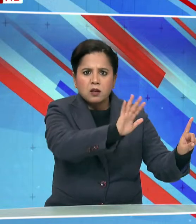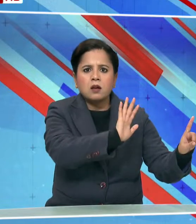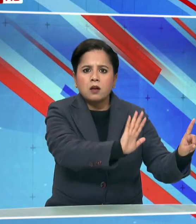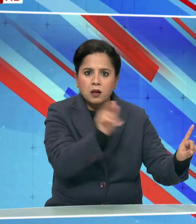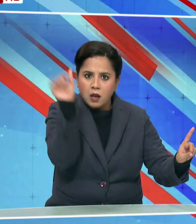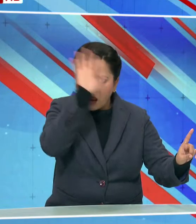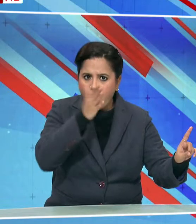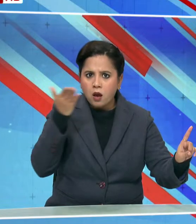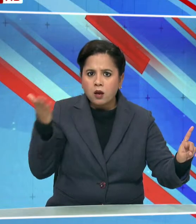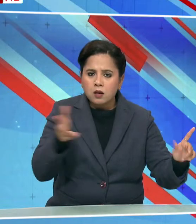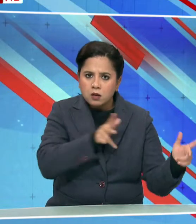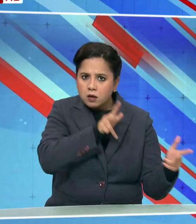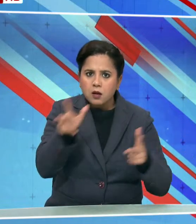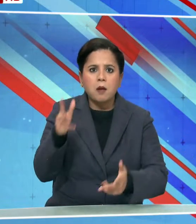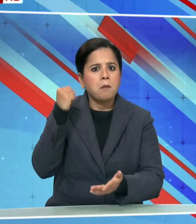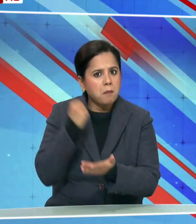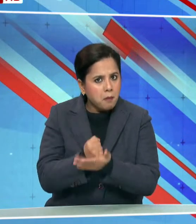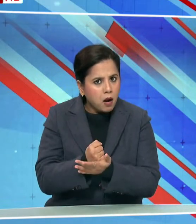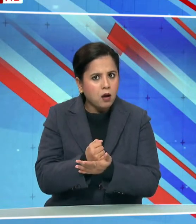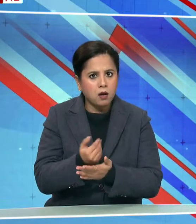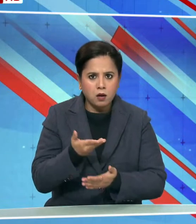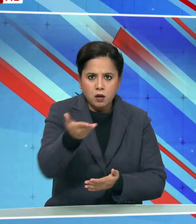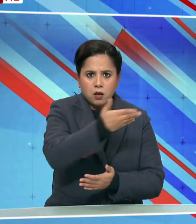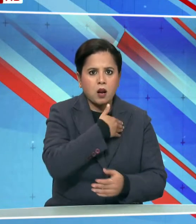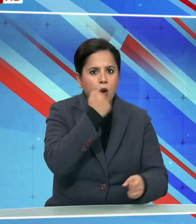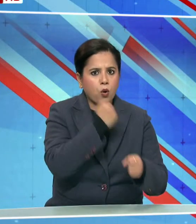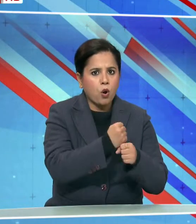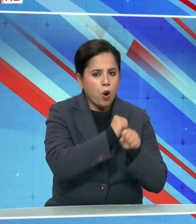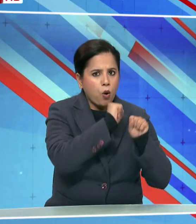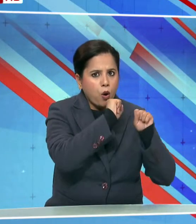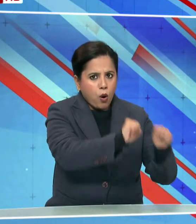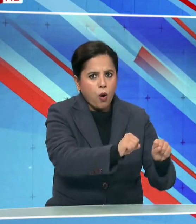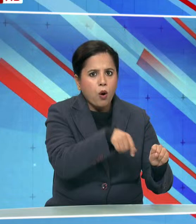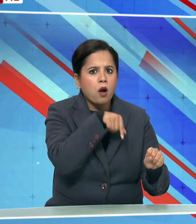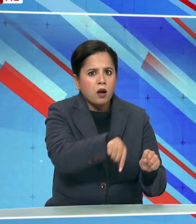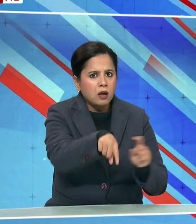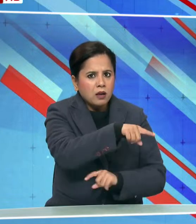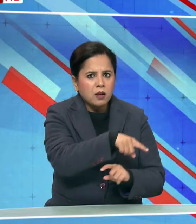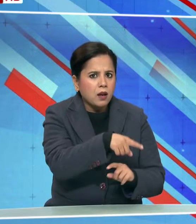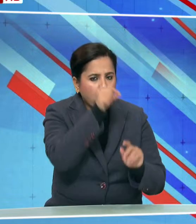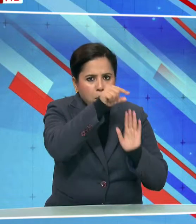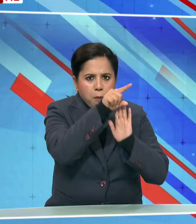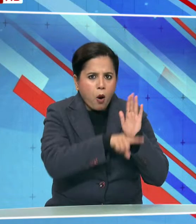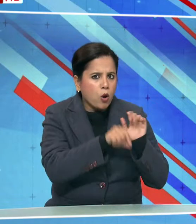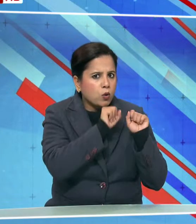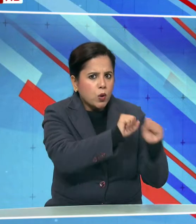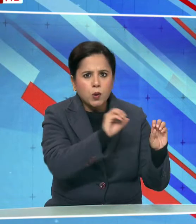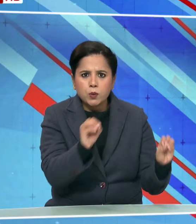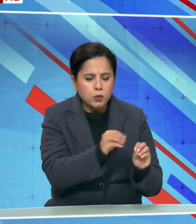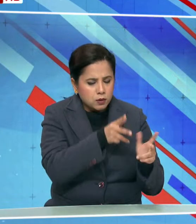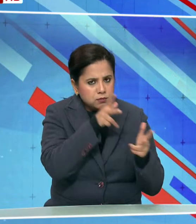भारत को ये बताना चाहिए कि ये हमारी सरकार सरकारी नीती नहीं है